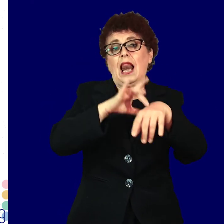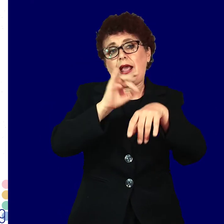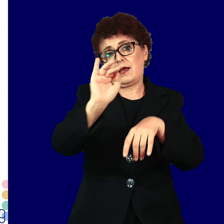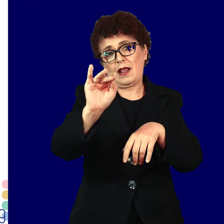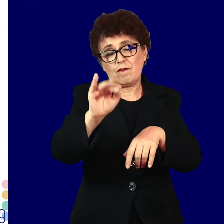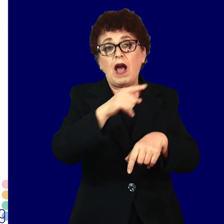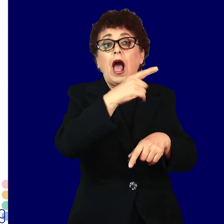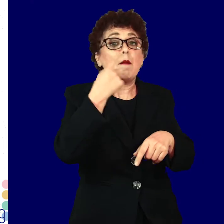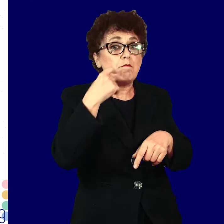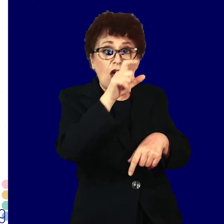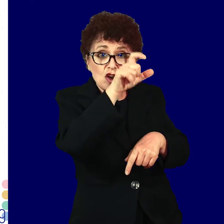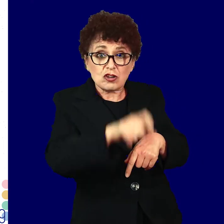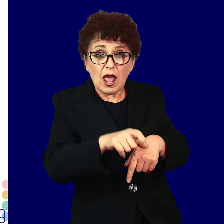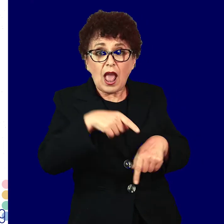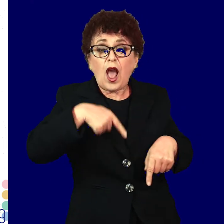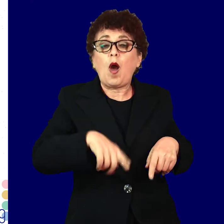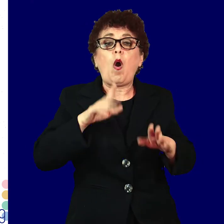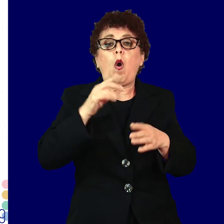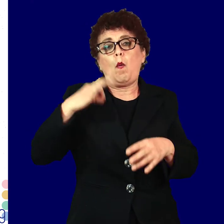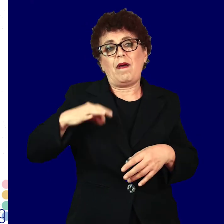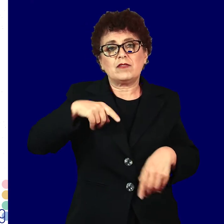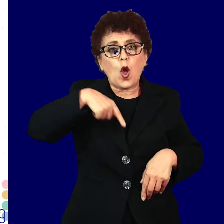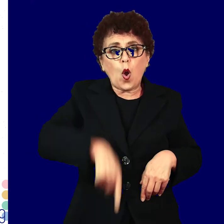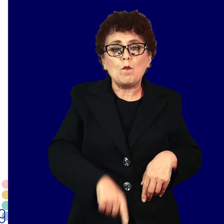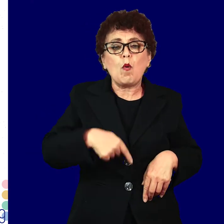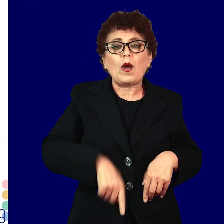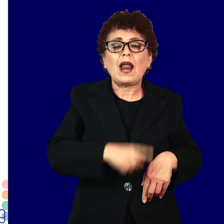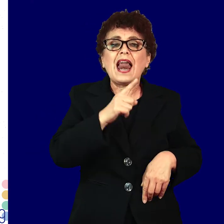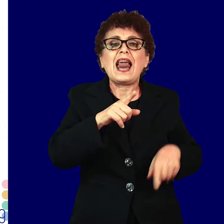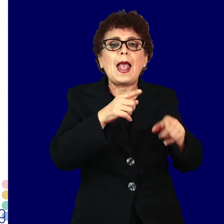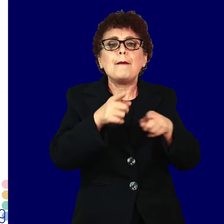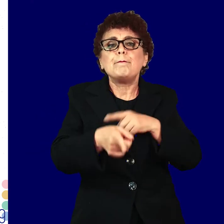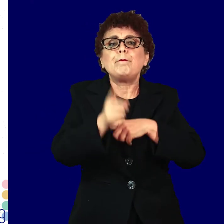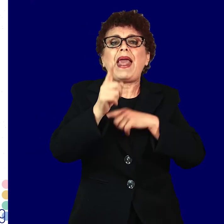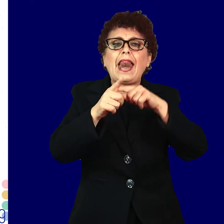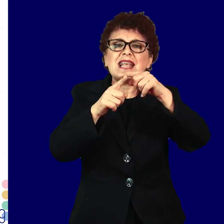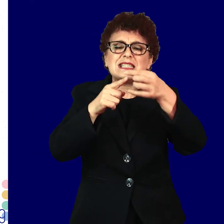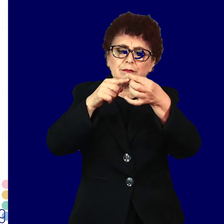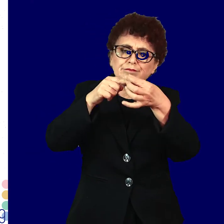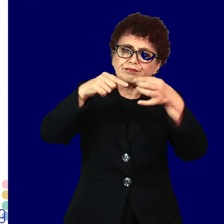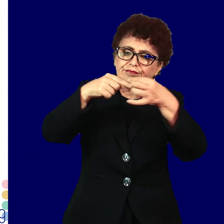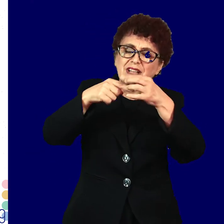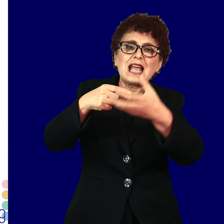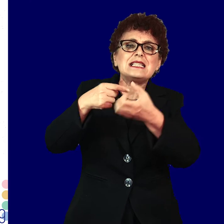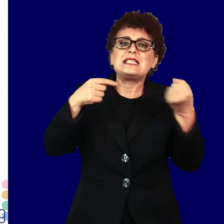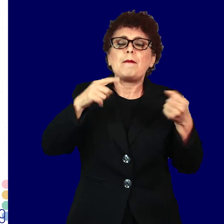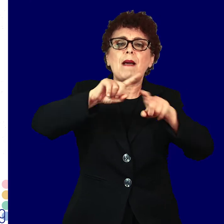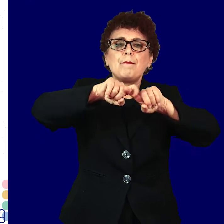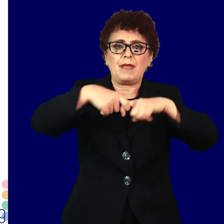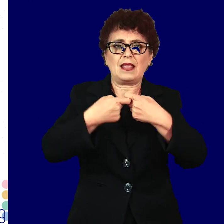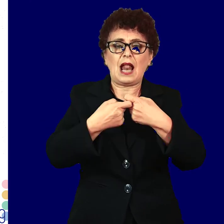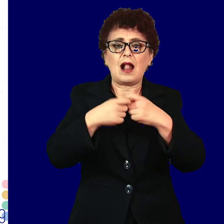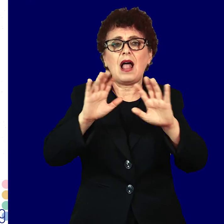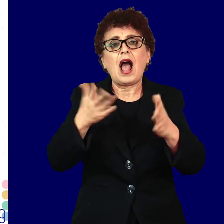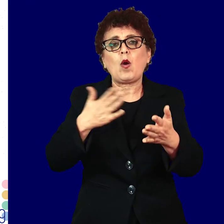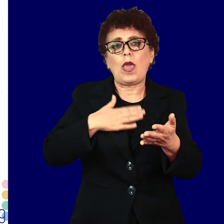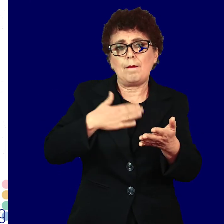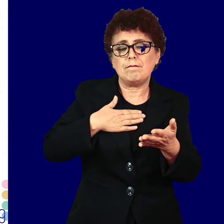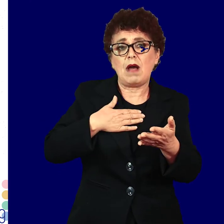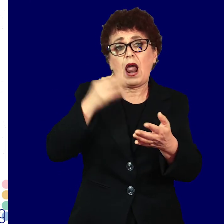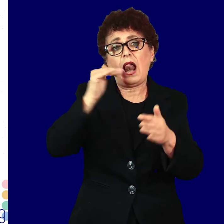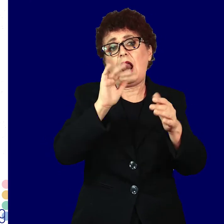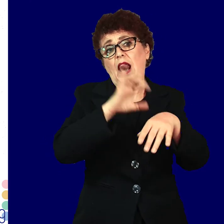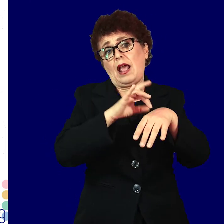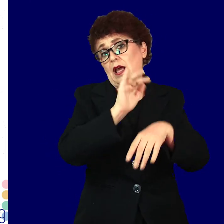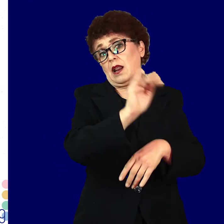За мажи – урина или бриз од пенис доколку има појава на симптоми или по препорака